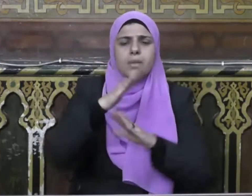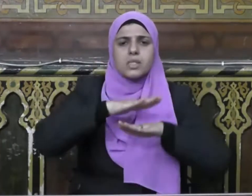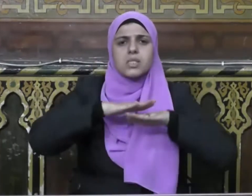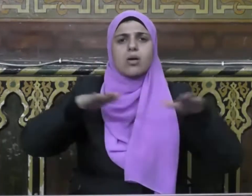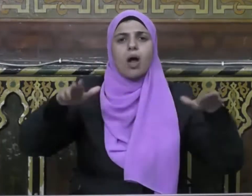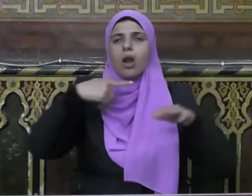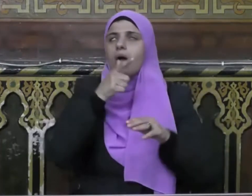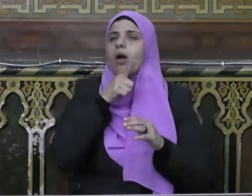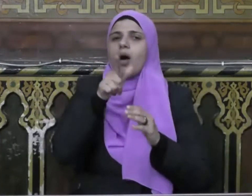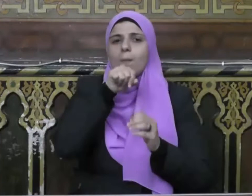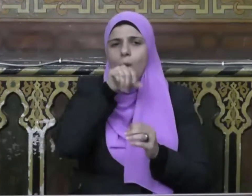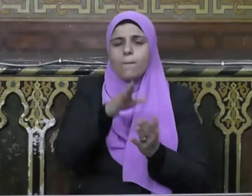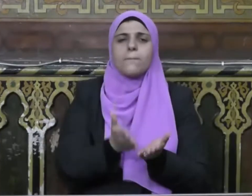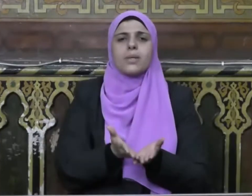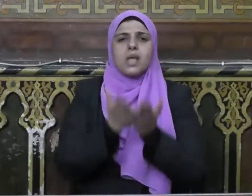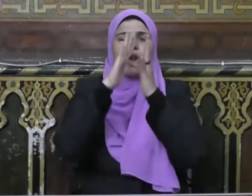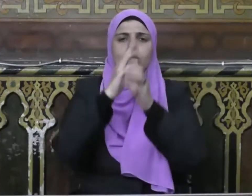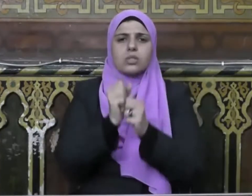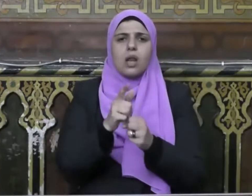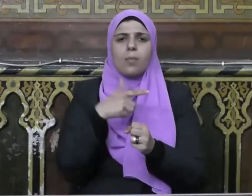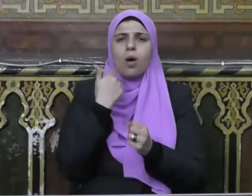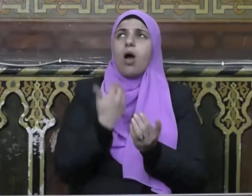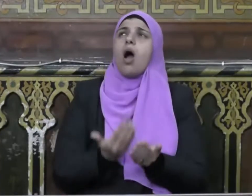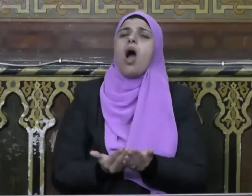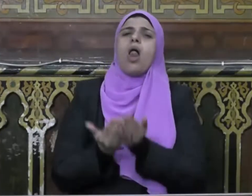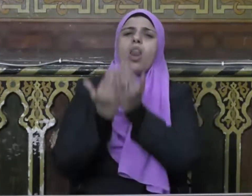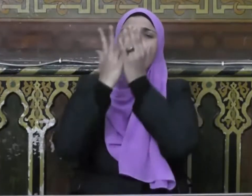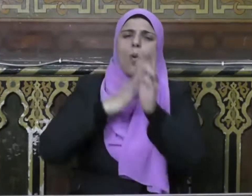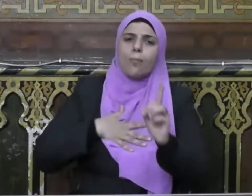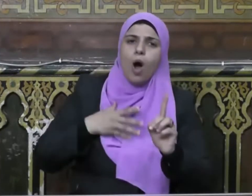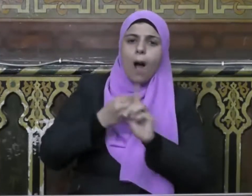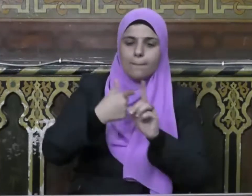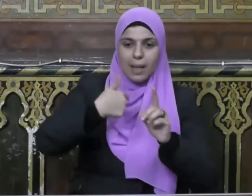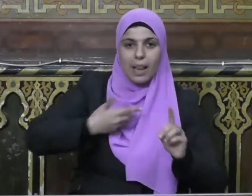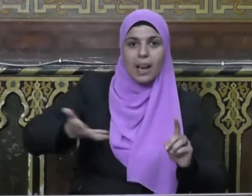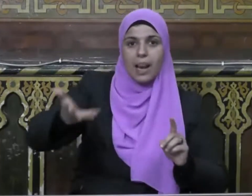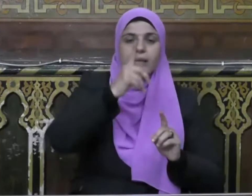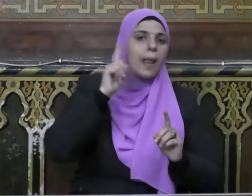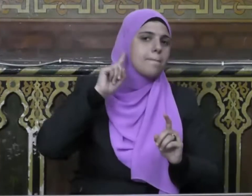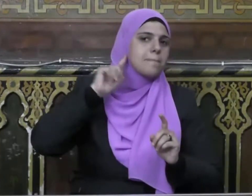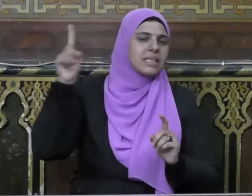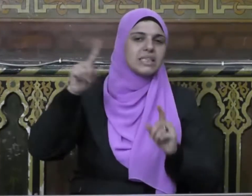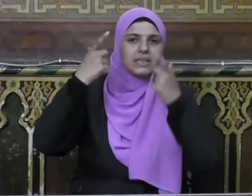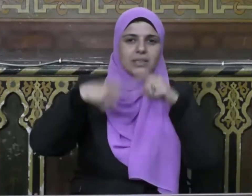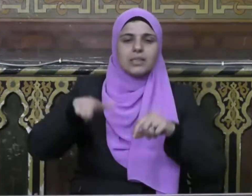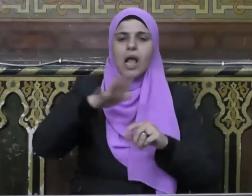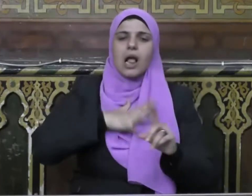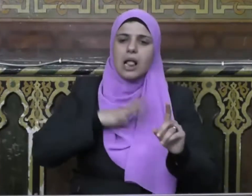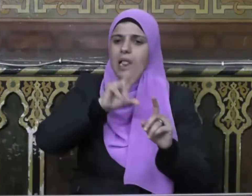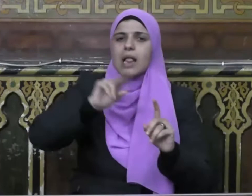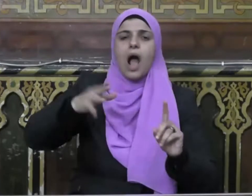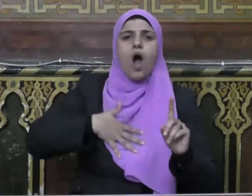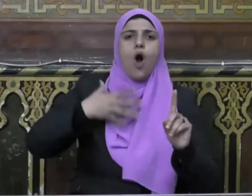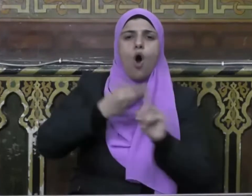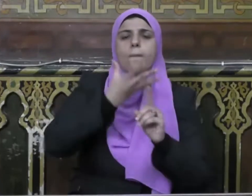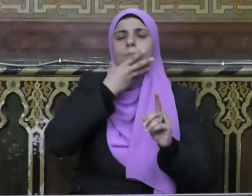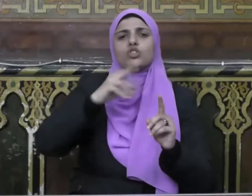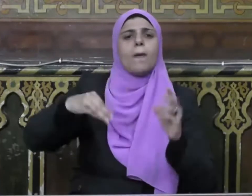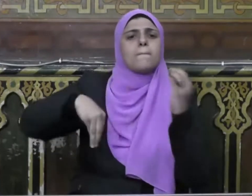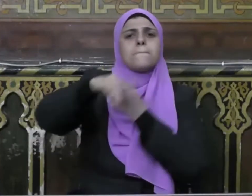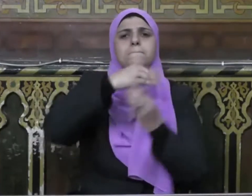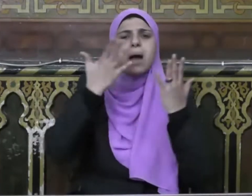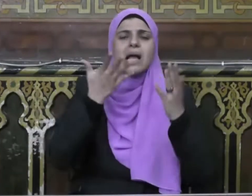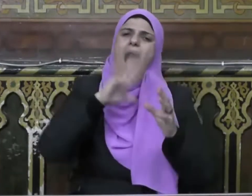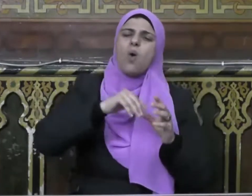الأمن والاستقرار فقال صلى الله عليه وسلم اللهم حبب إلينا المدينة كحبنا